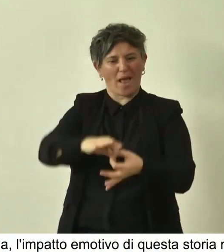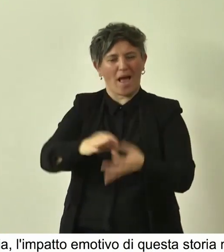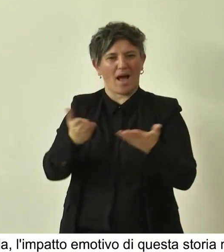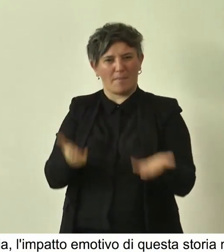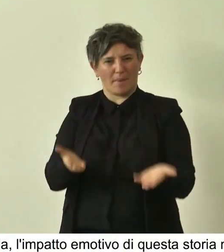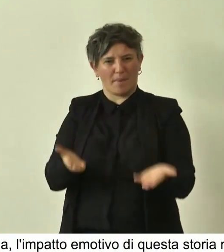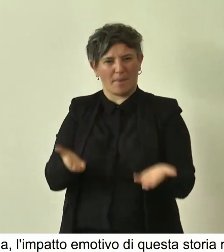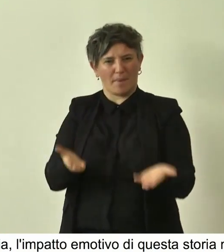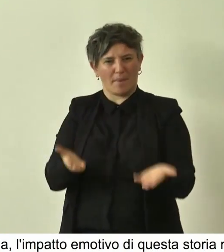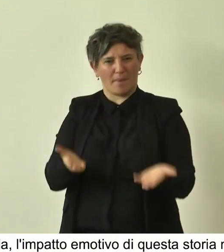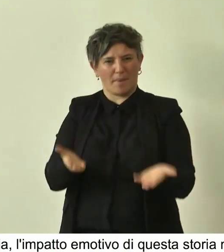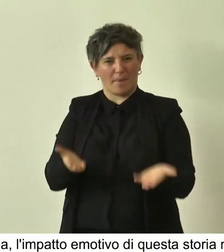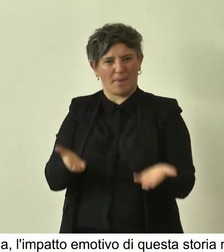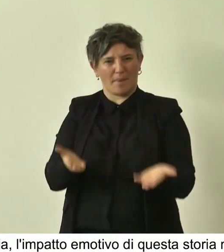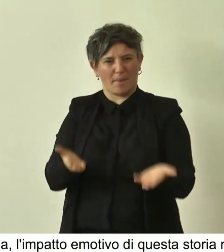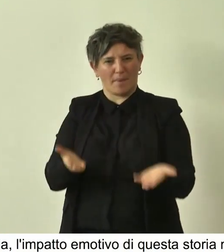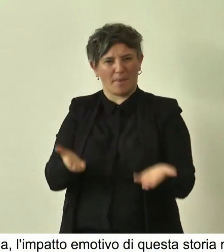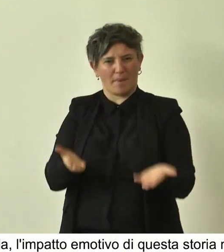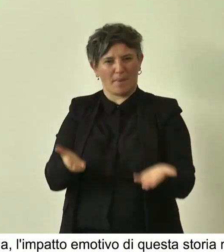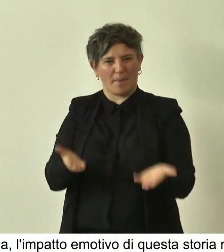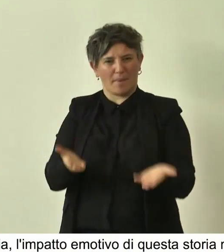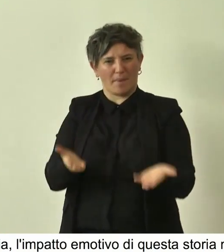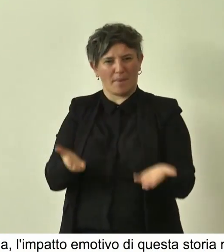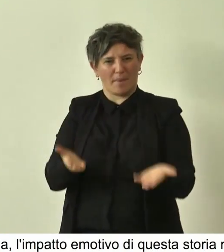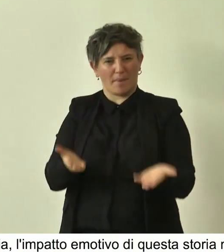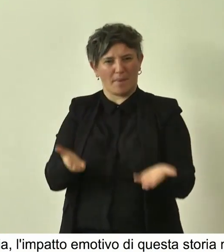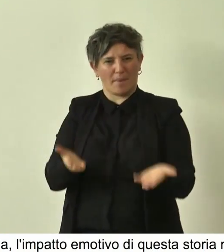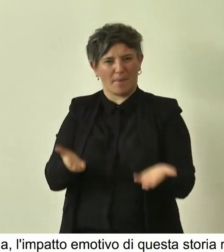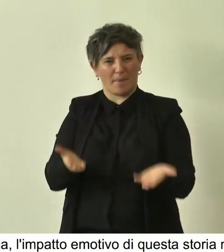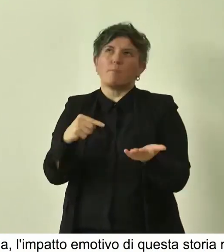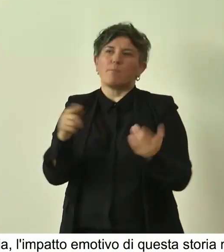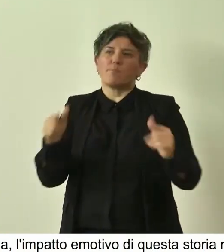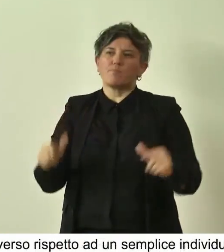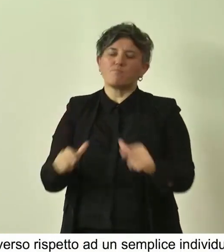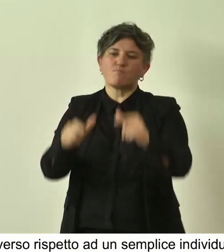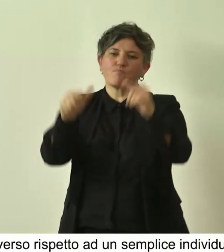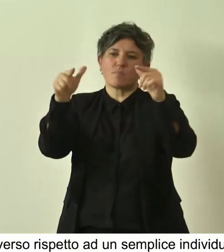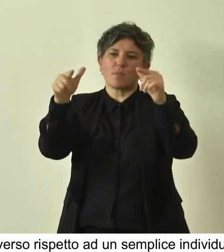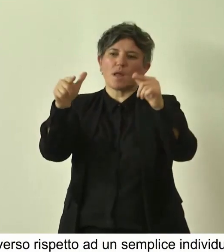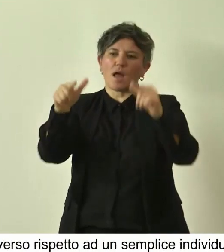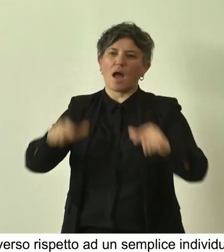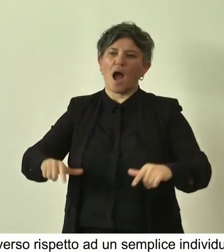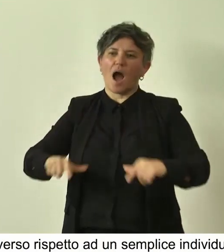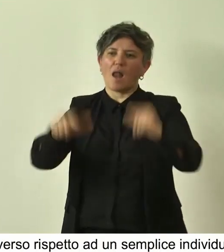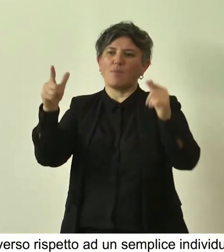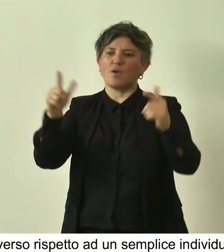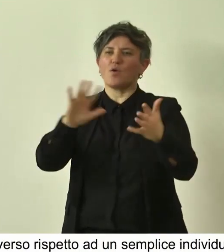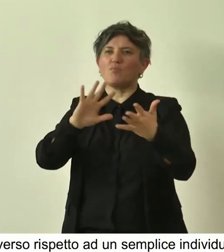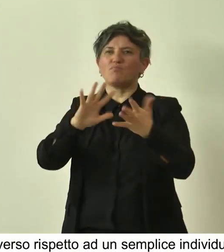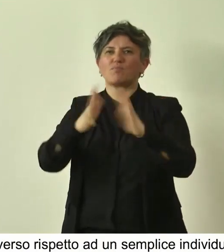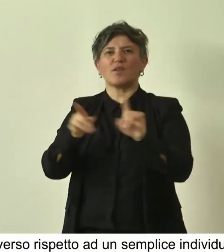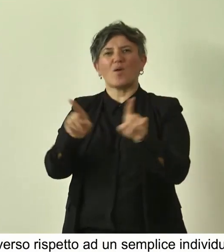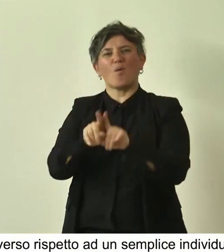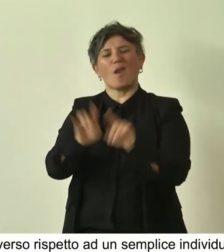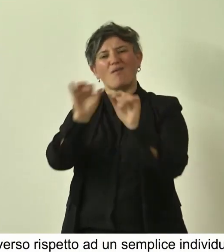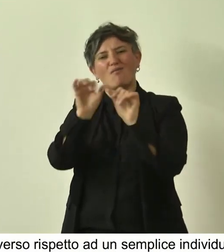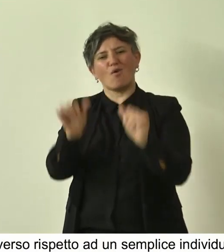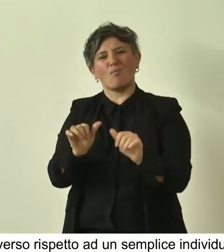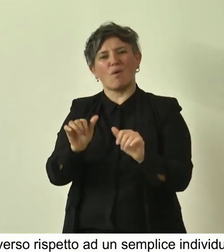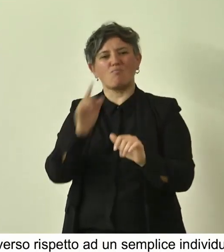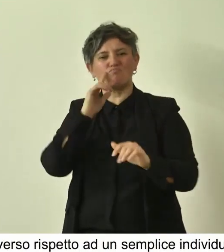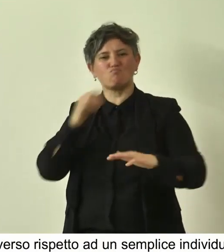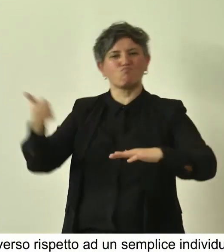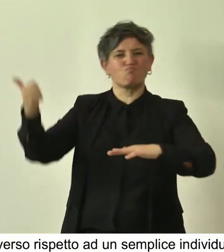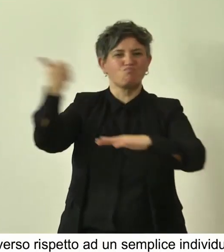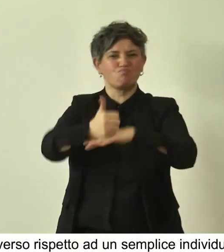aggiunge a questi, li abbiamo chiamati patriarchi, abbiamo chiamati monumenti, li abbiamo chiamati